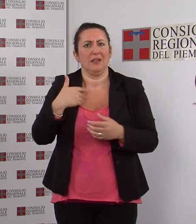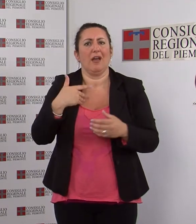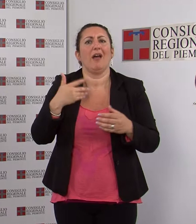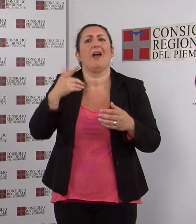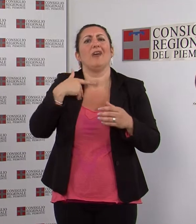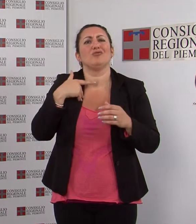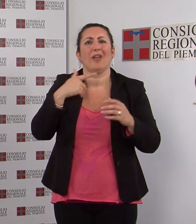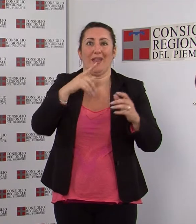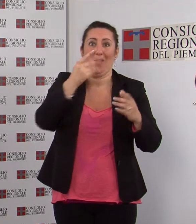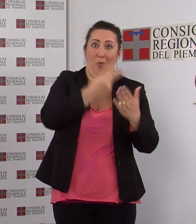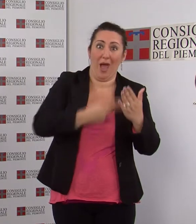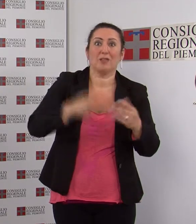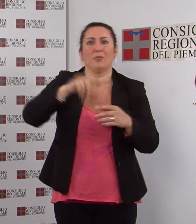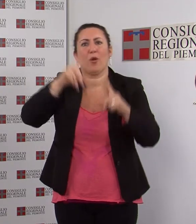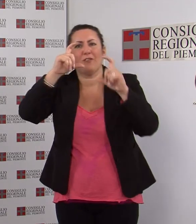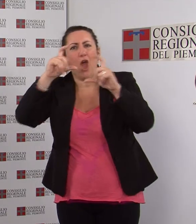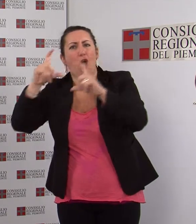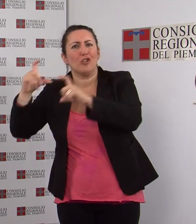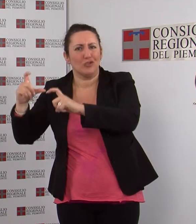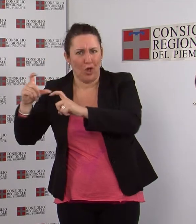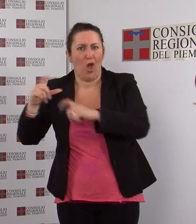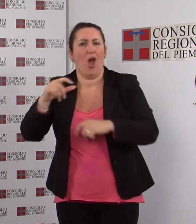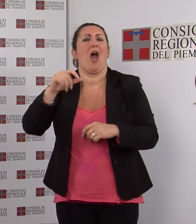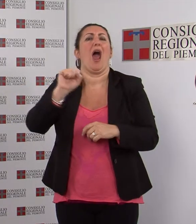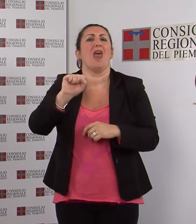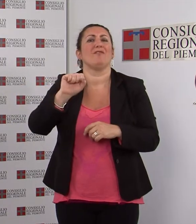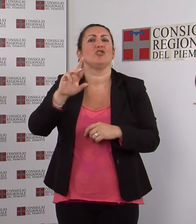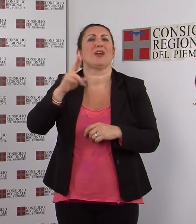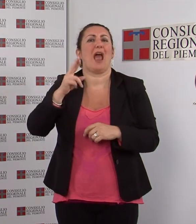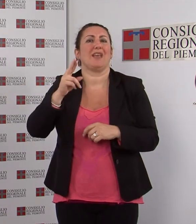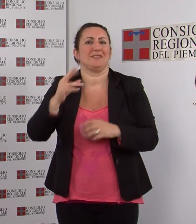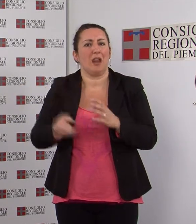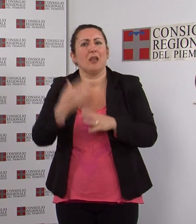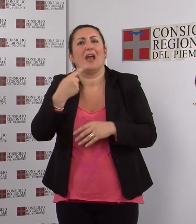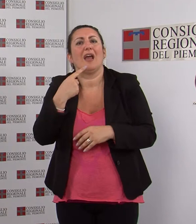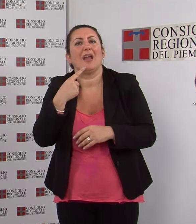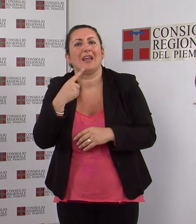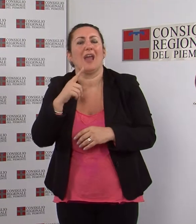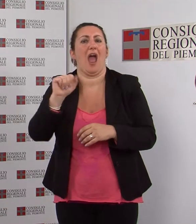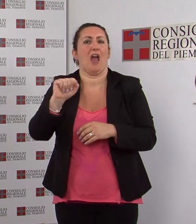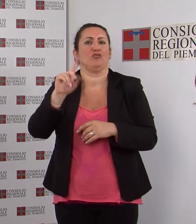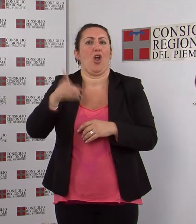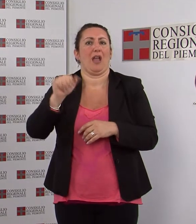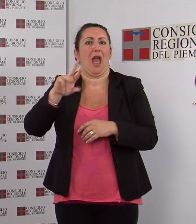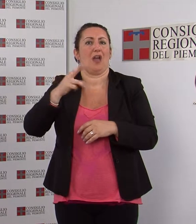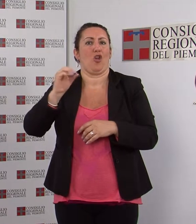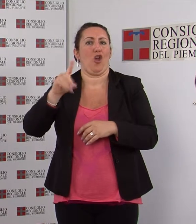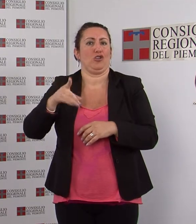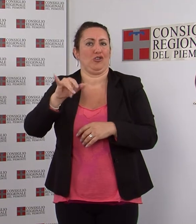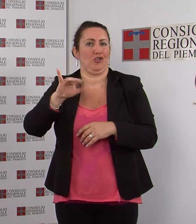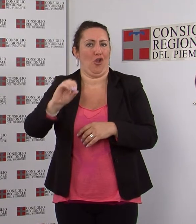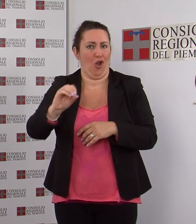dell'erbario di Alfonso Adasella, realizzate da Angelo Garoglio e messe a disposizione dal Museo Regionale di Scienze